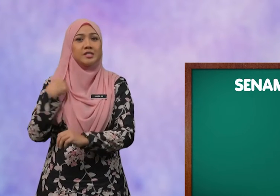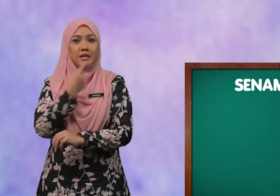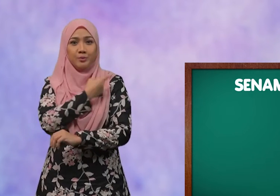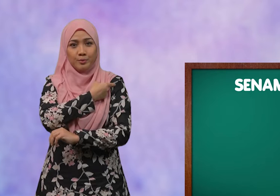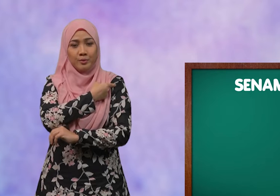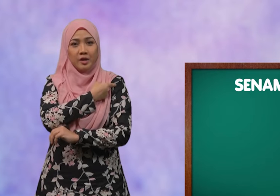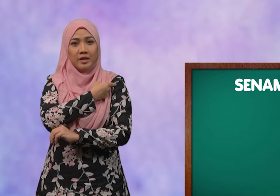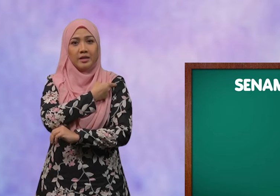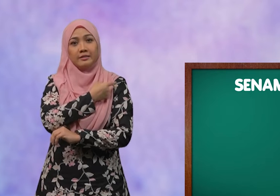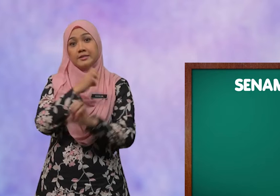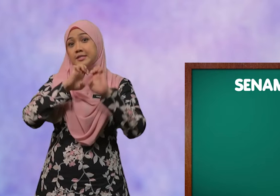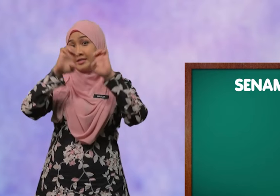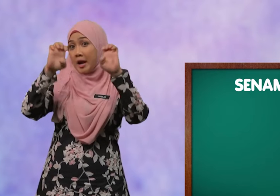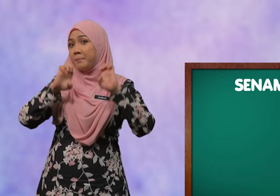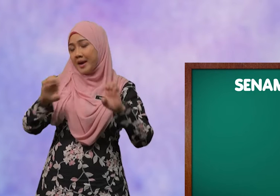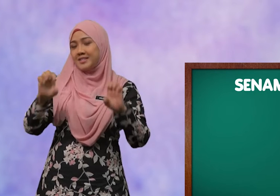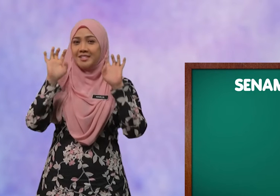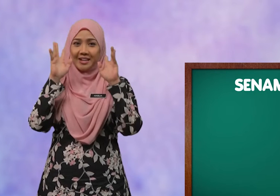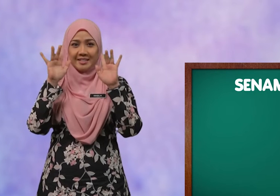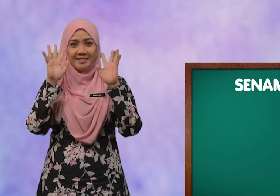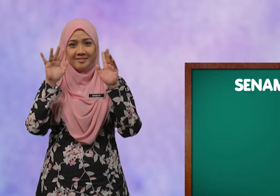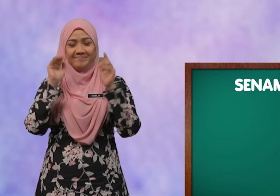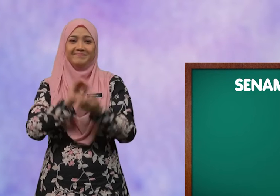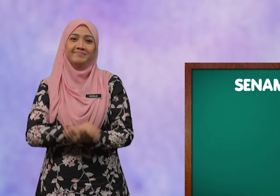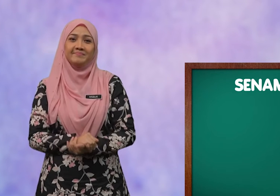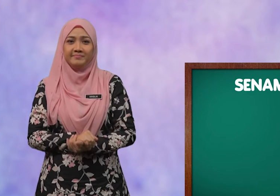cikgu kita senaman jari Hari